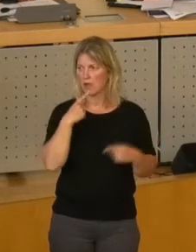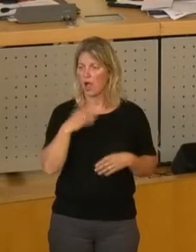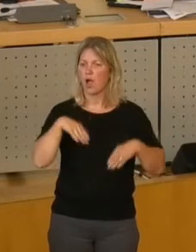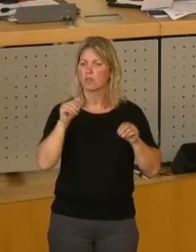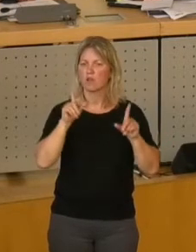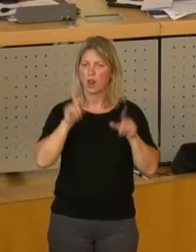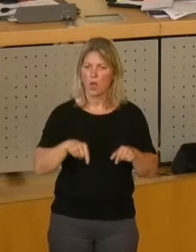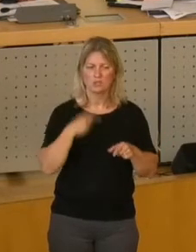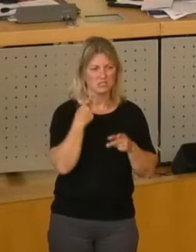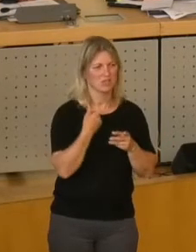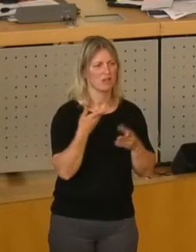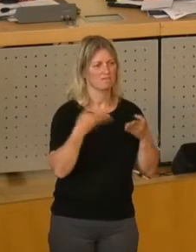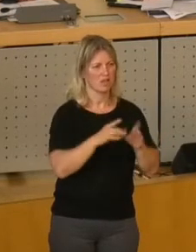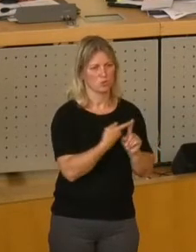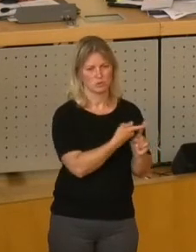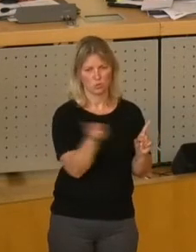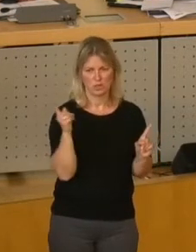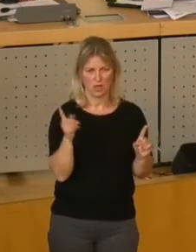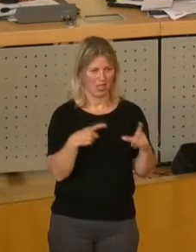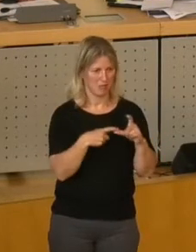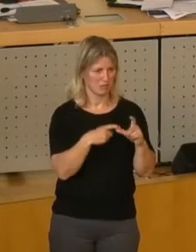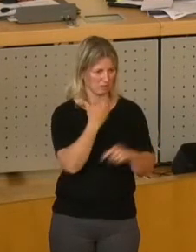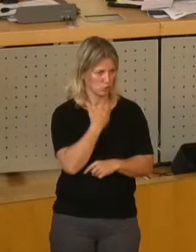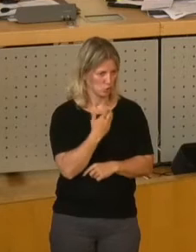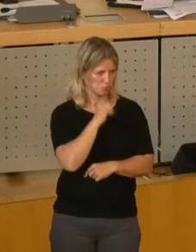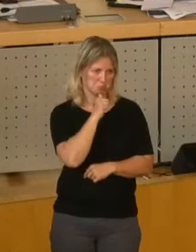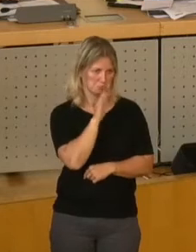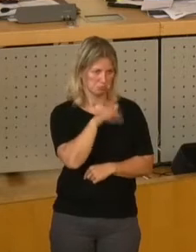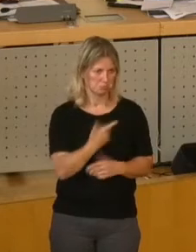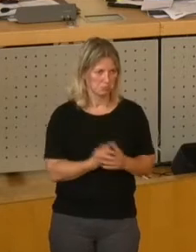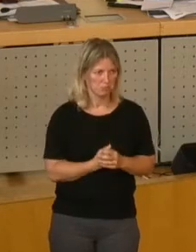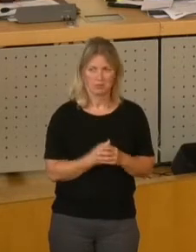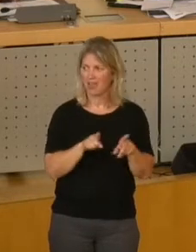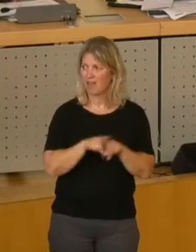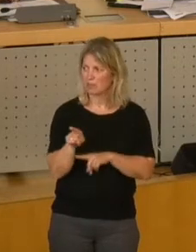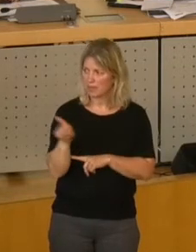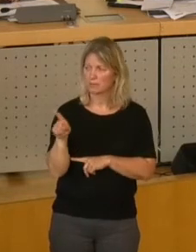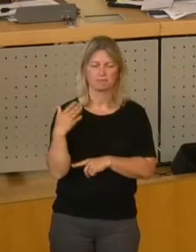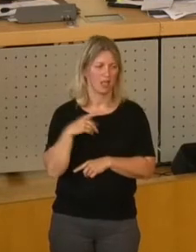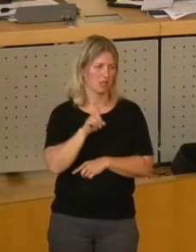in die Fraktionsrunde. SPD wird das Wort gewünscht. Nein, FDP das Wort gewünscht.